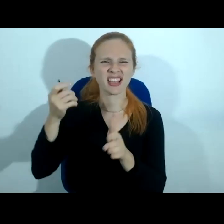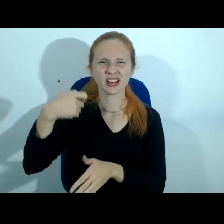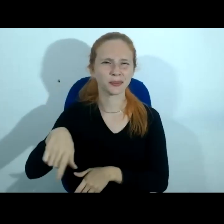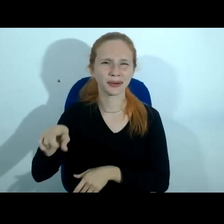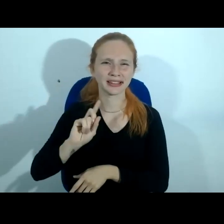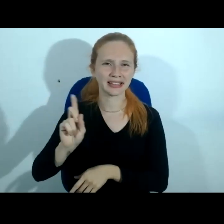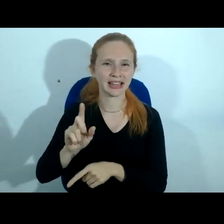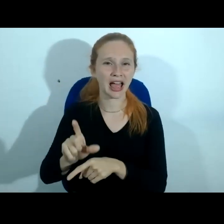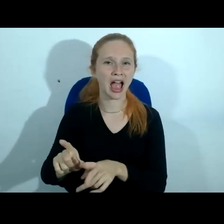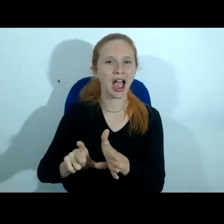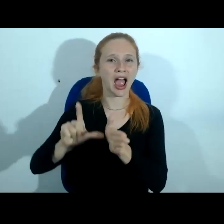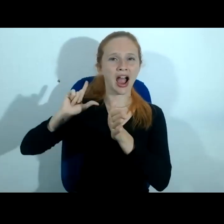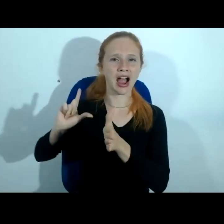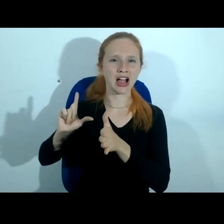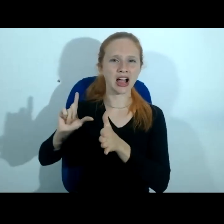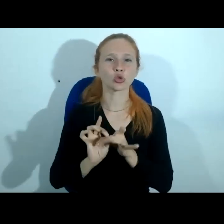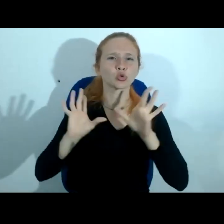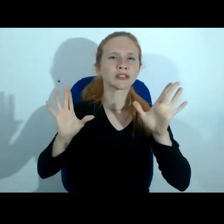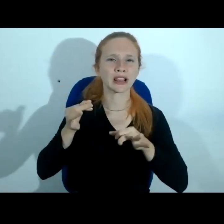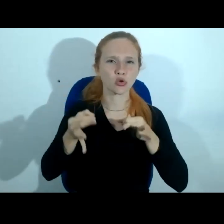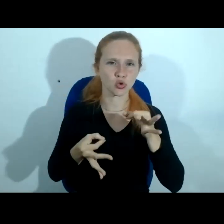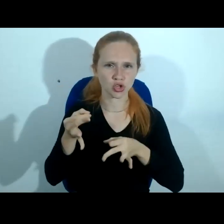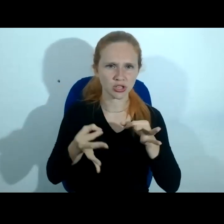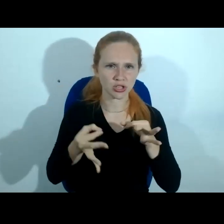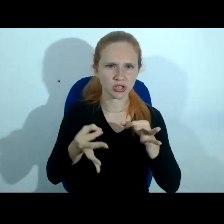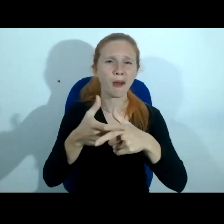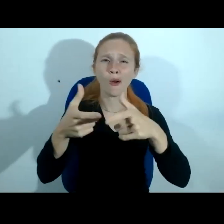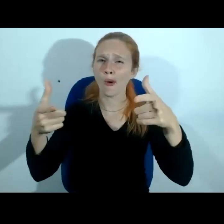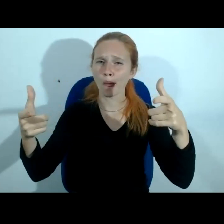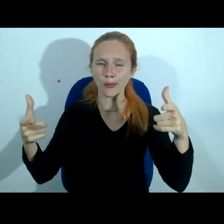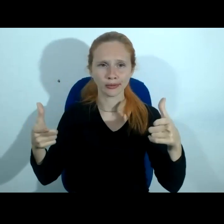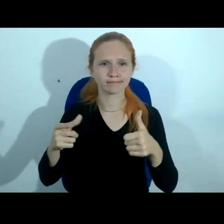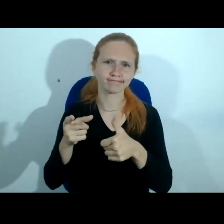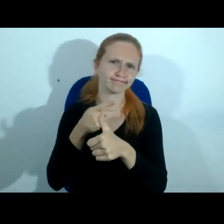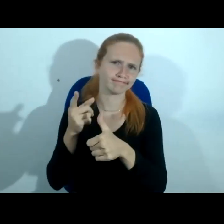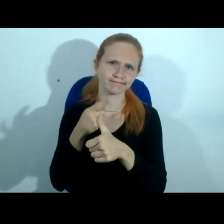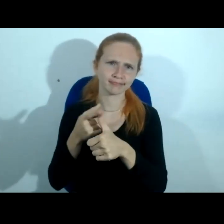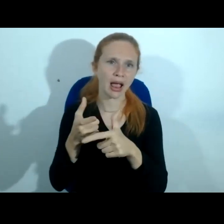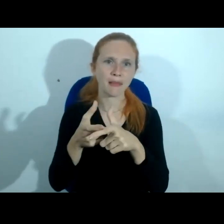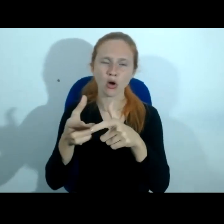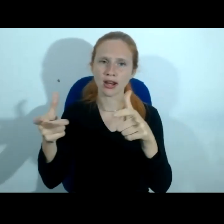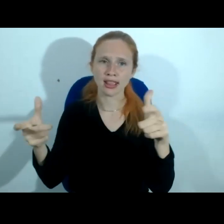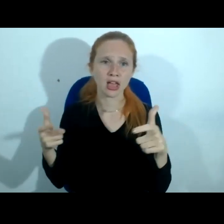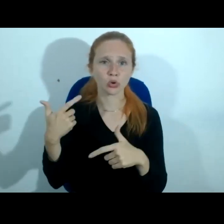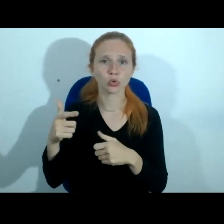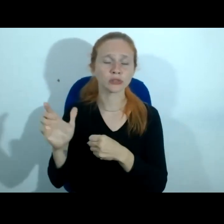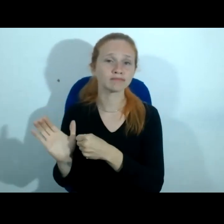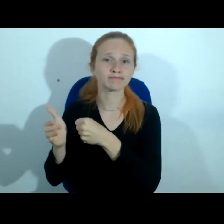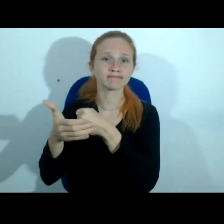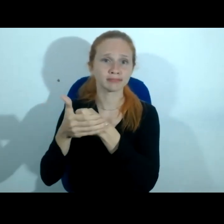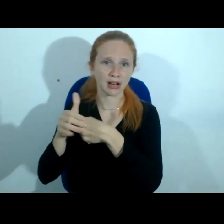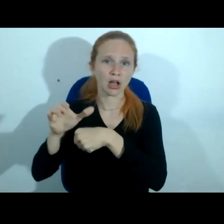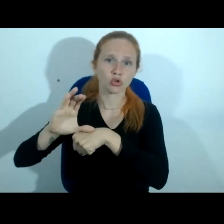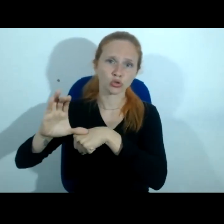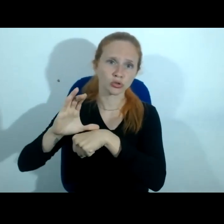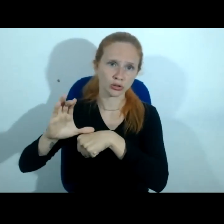de prévia autorização judicial, porque na maioria, primeiro que a maioria não está acobertada pelo sugiro constitucional, se assim